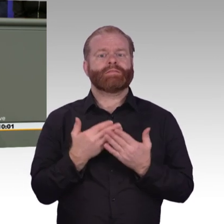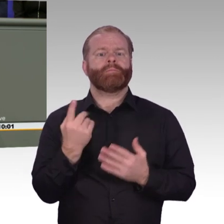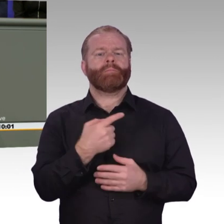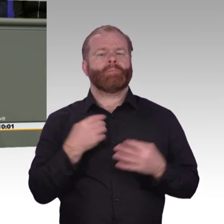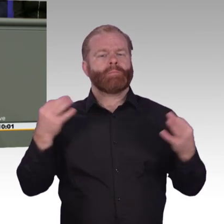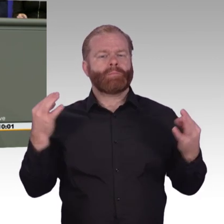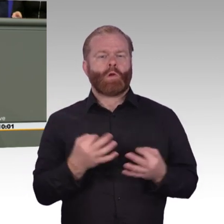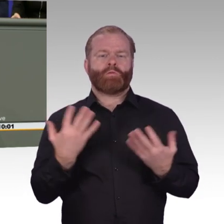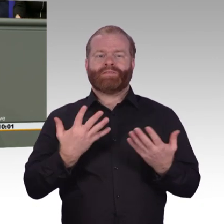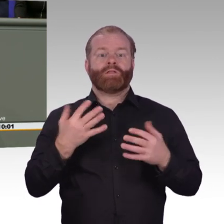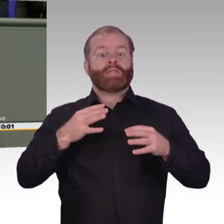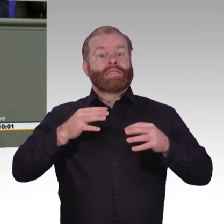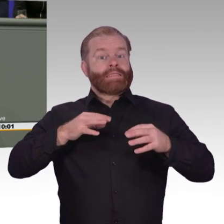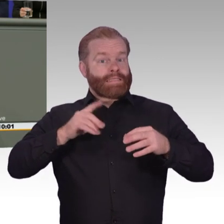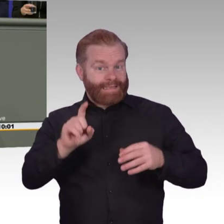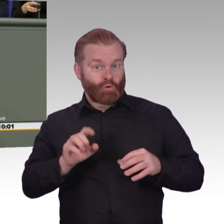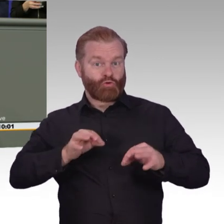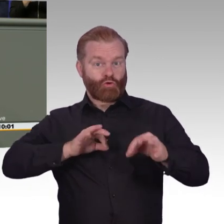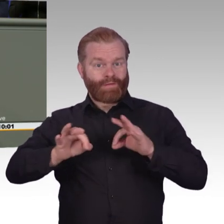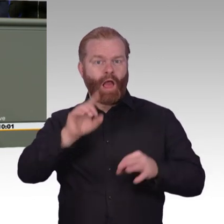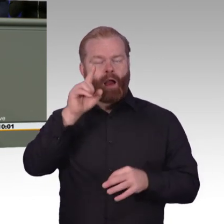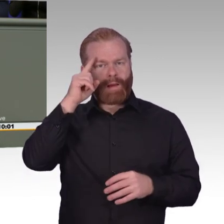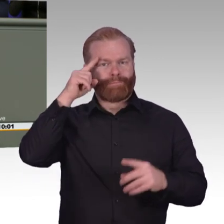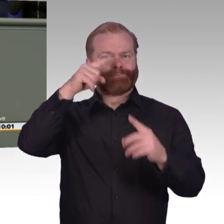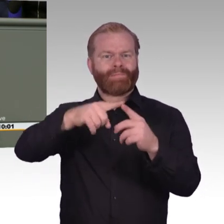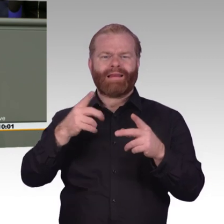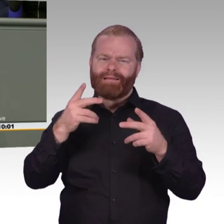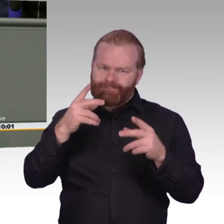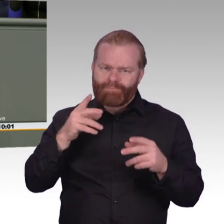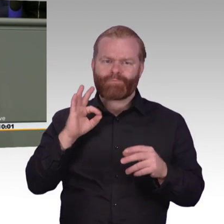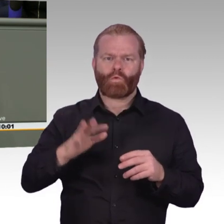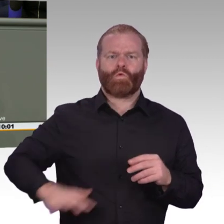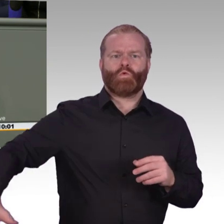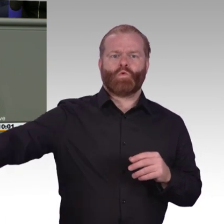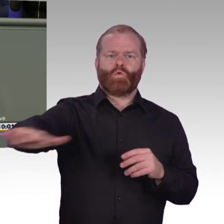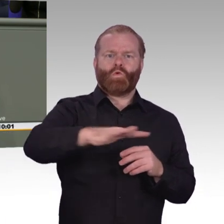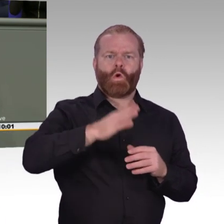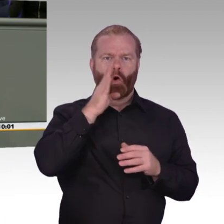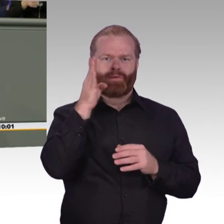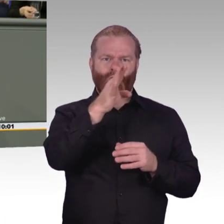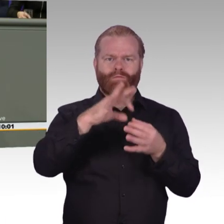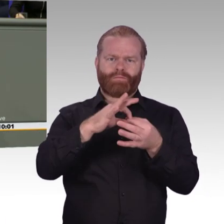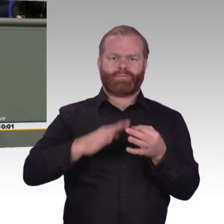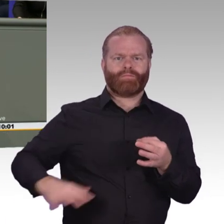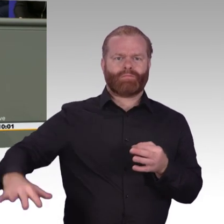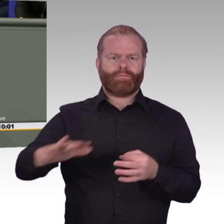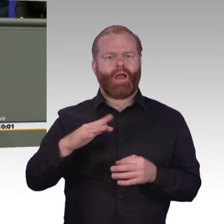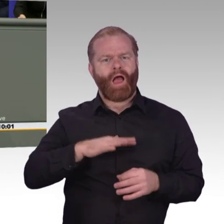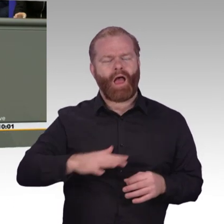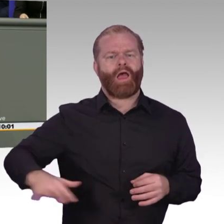Flickenteppich eigentlich verbockt hat. Meine schriftliche Frage hat ans Licht gebracht, dass bei der Erstellung der Umsetzungsstrategie